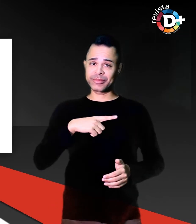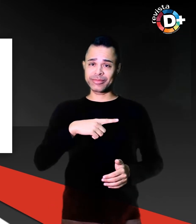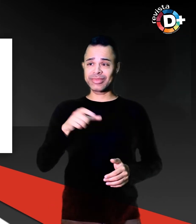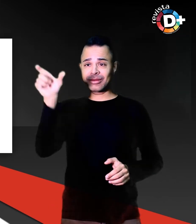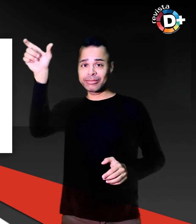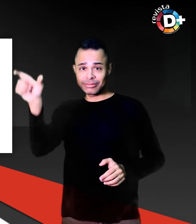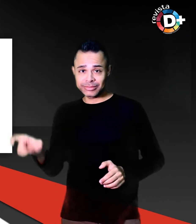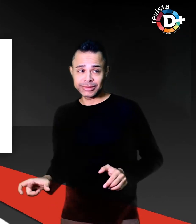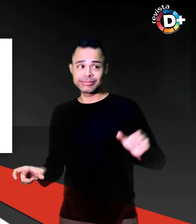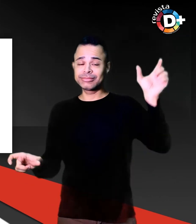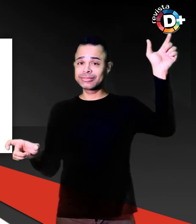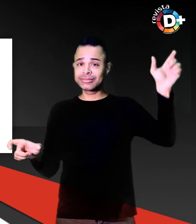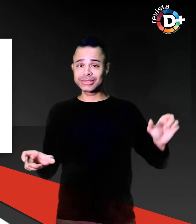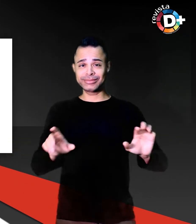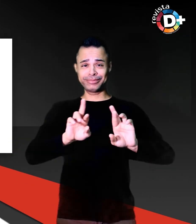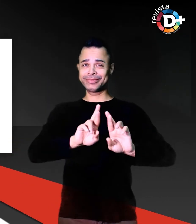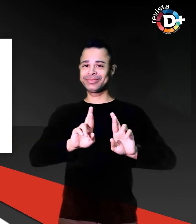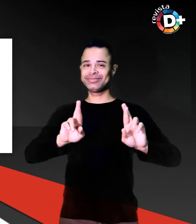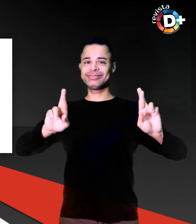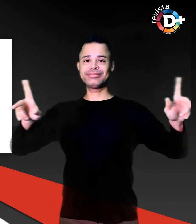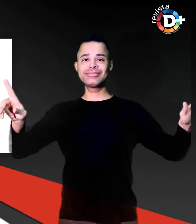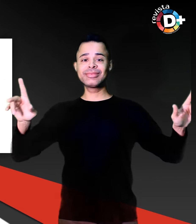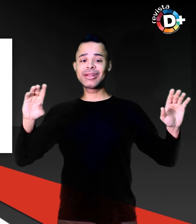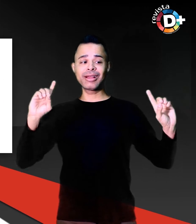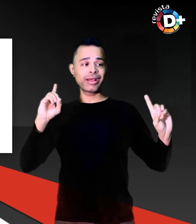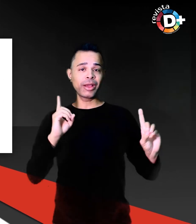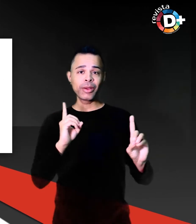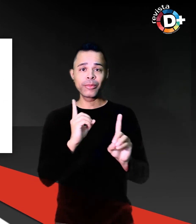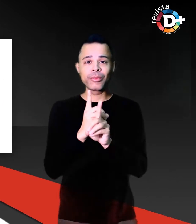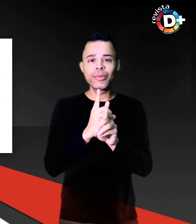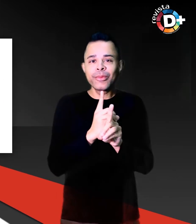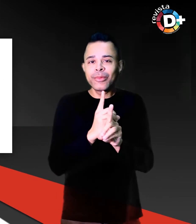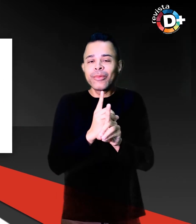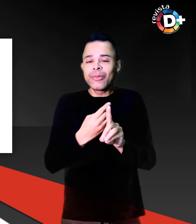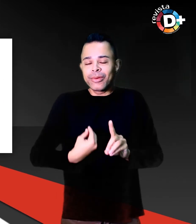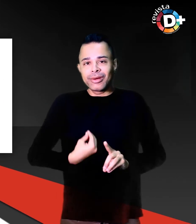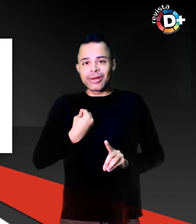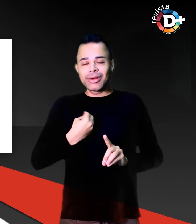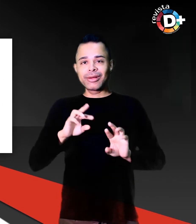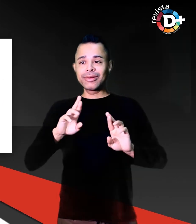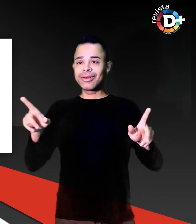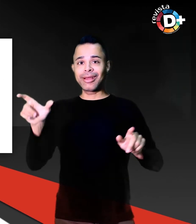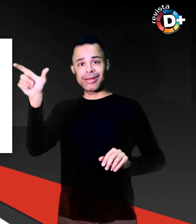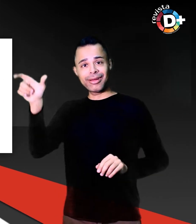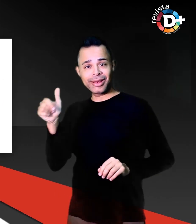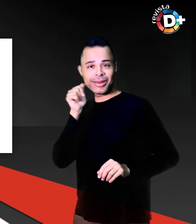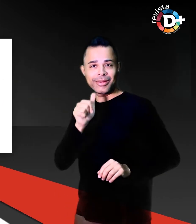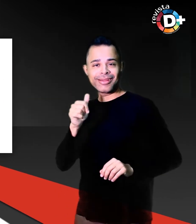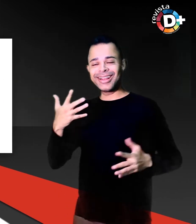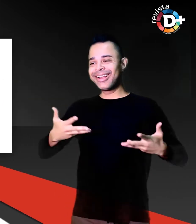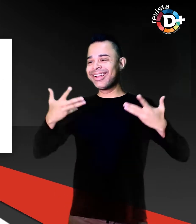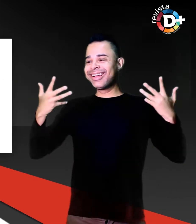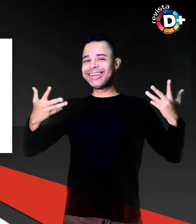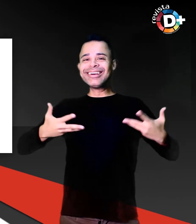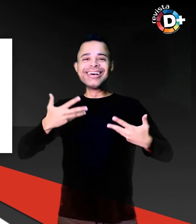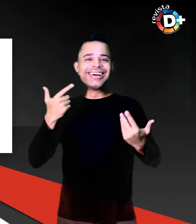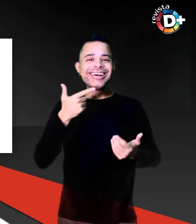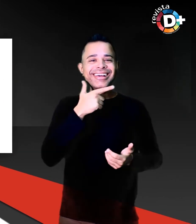descobertas e aventuras. Ela, uma mulher alegre, mas acanhada enquanto ele é um homem reprimido pelo